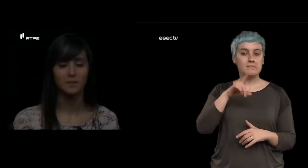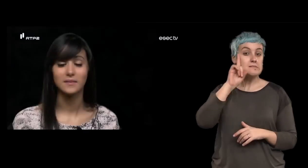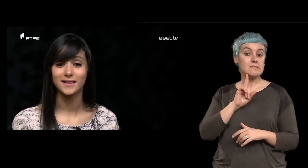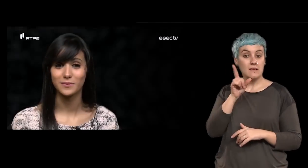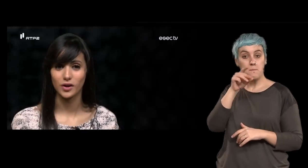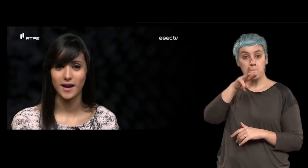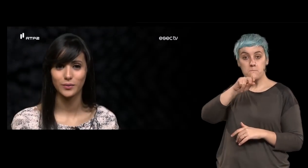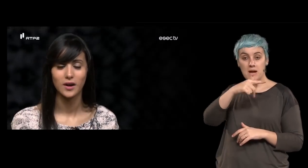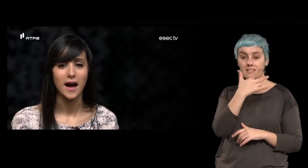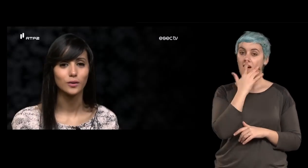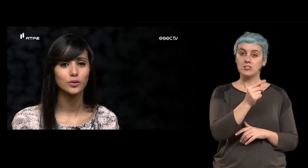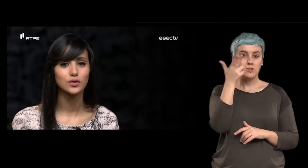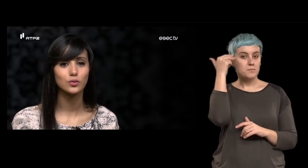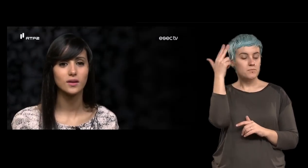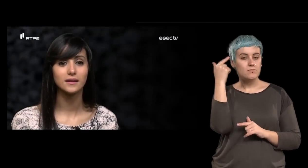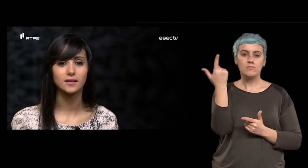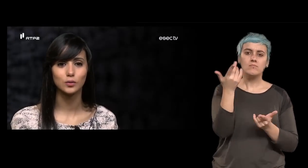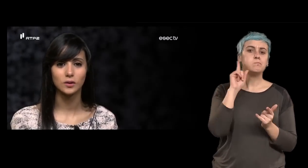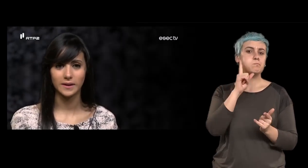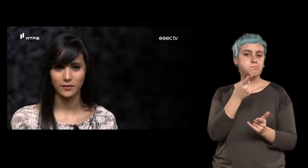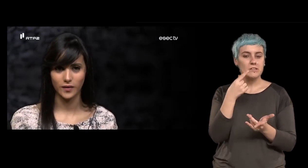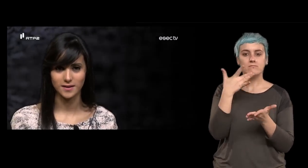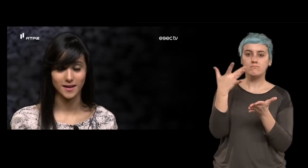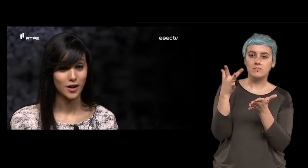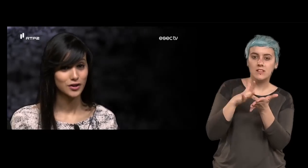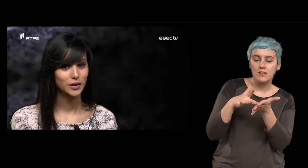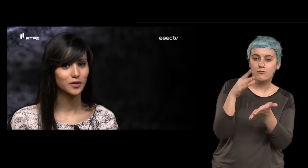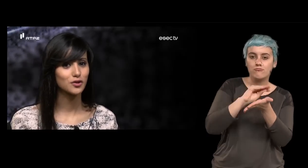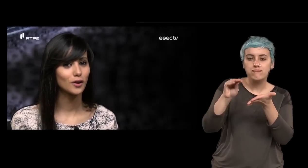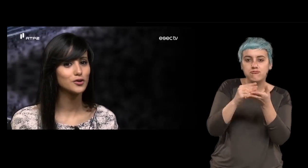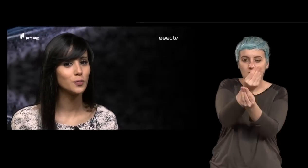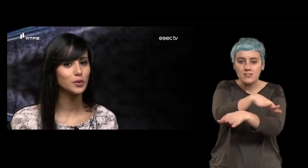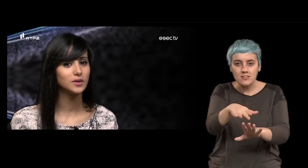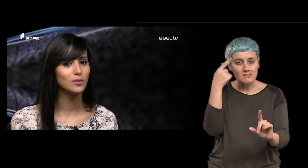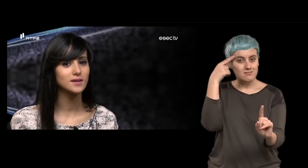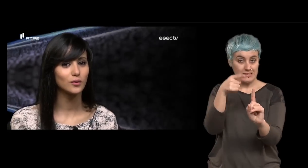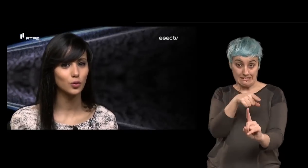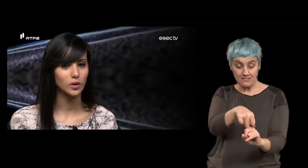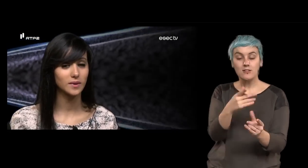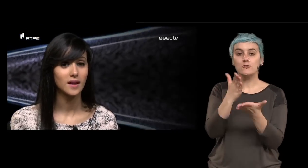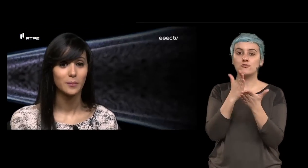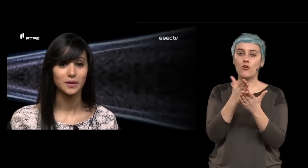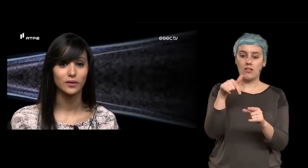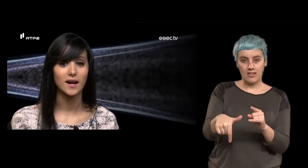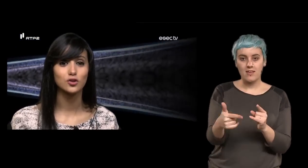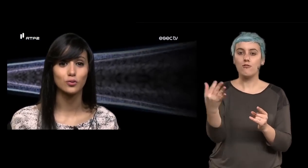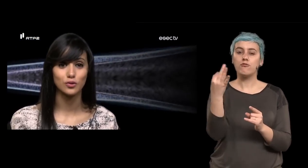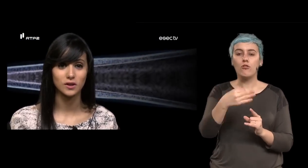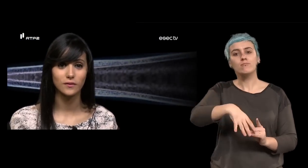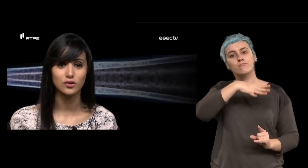Marta Morgado, autora surda de literatura para a infância, esteve na Escola Superior de Educação de Coimbra para falar sobre os seus livros